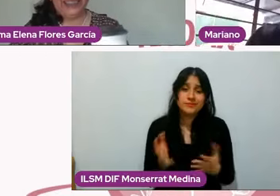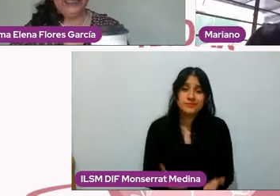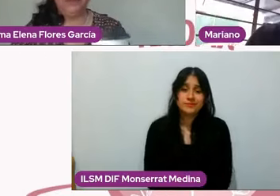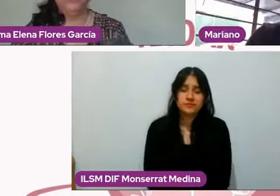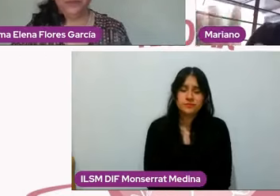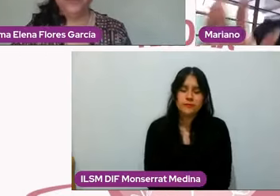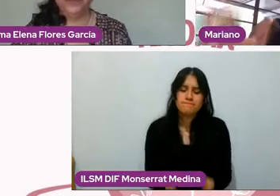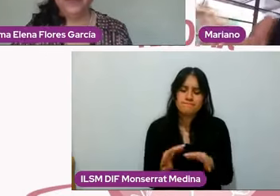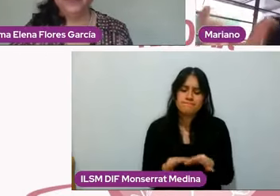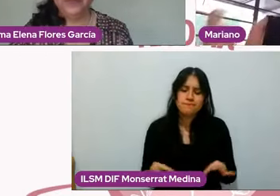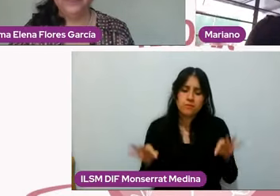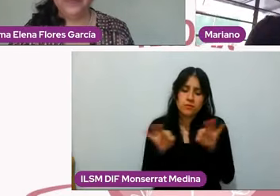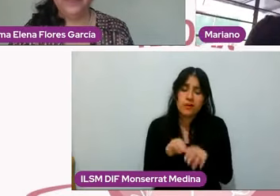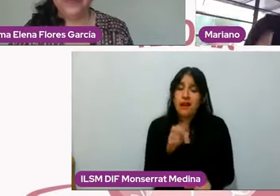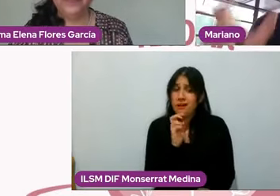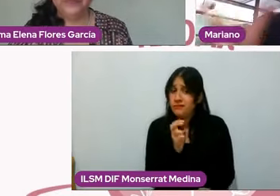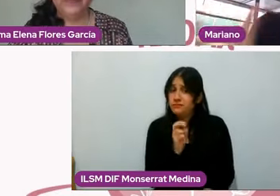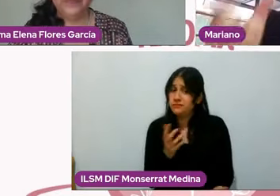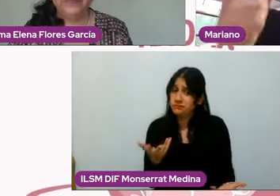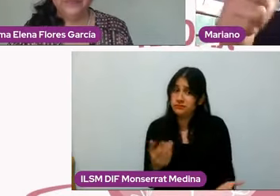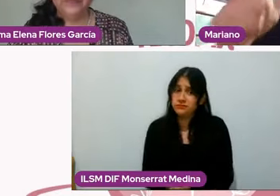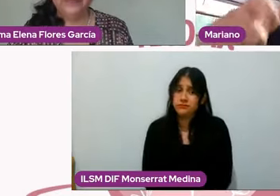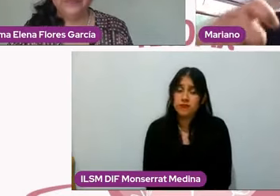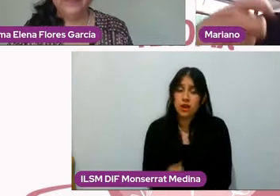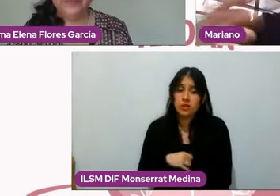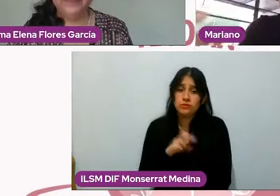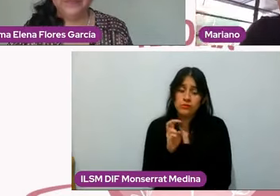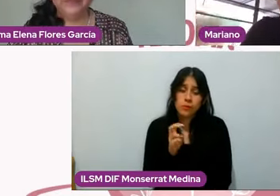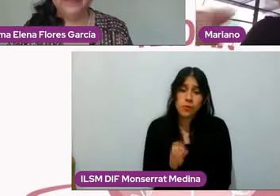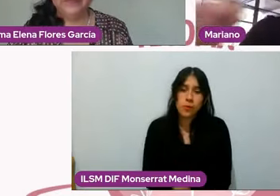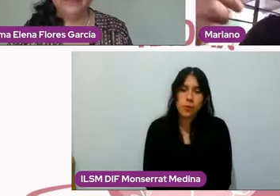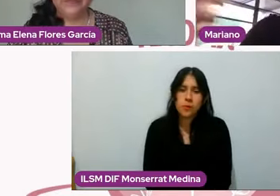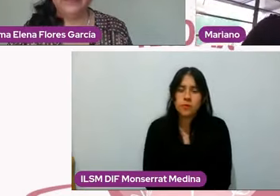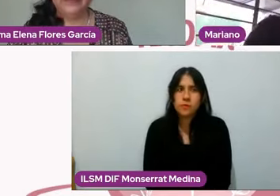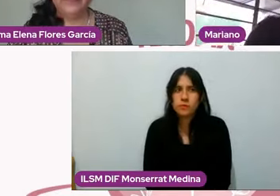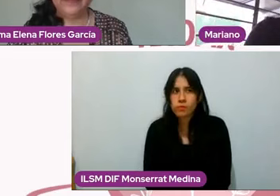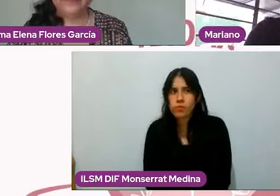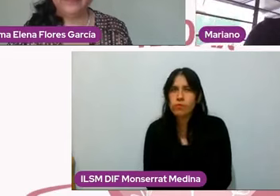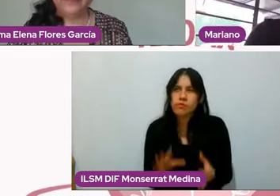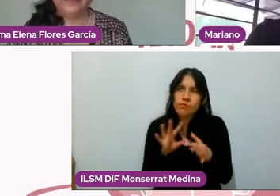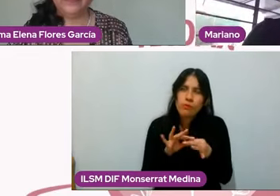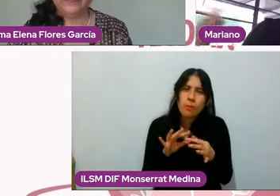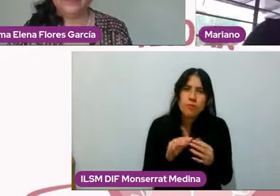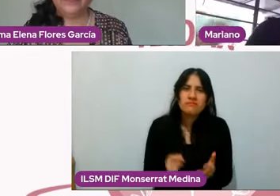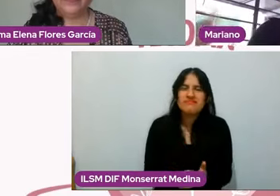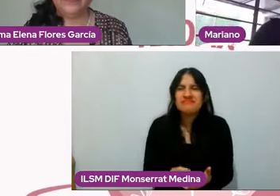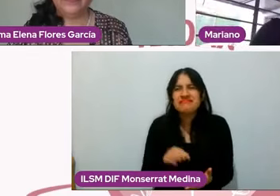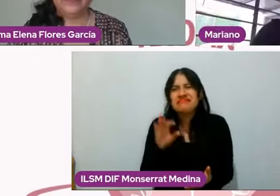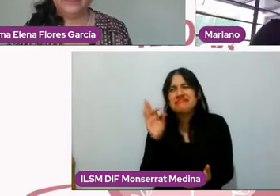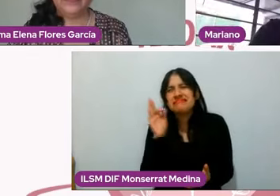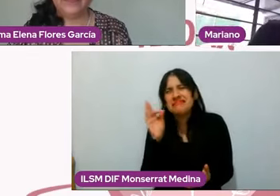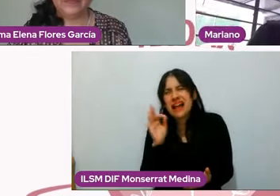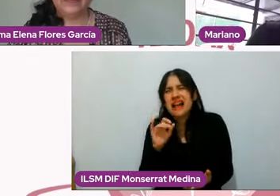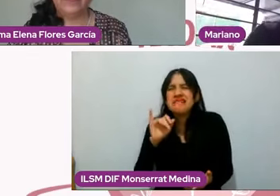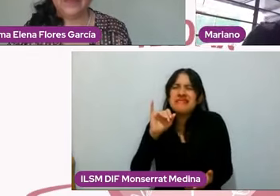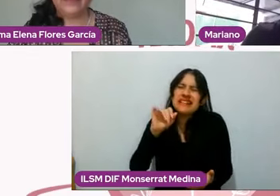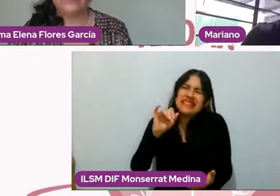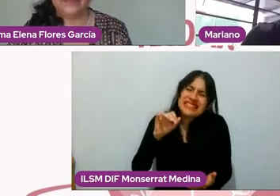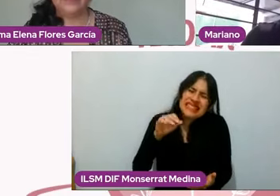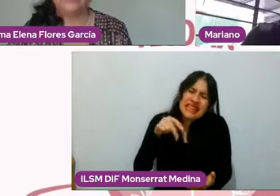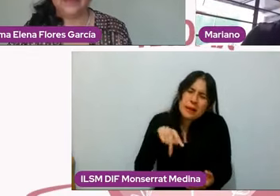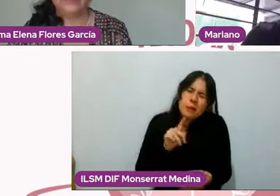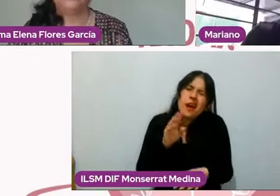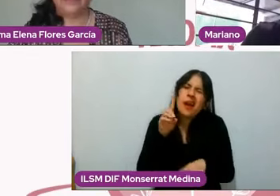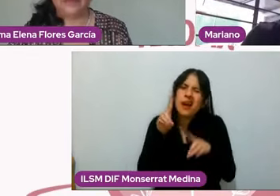punto es ese y por eso te decía, puede haber la posibilidad de que funcione, depende de la postura de la otra